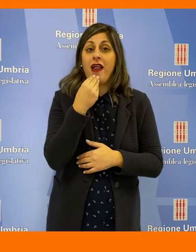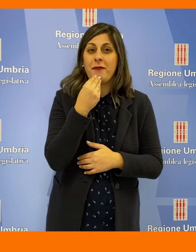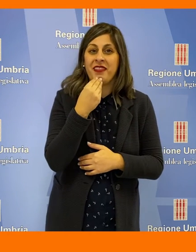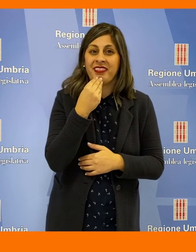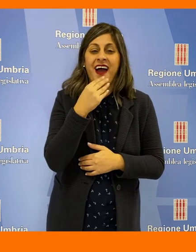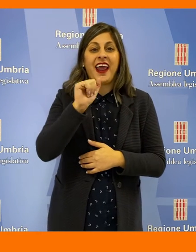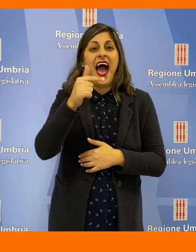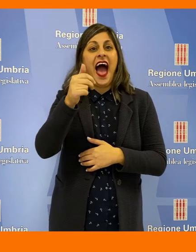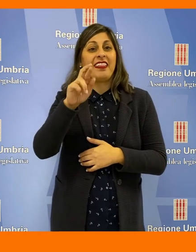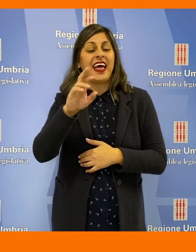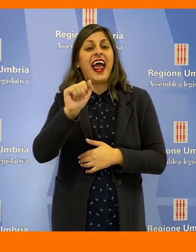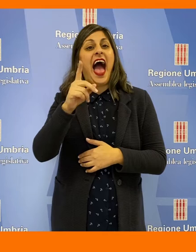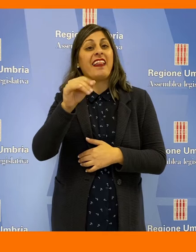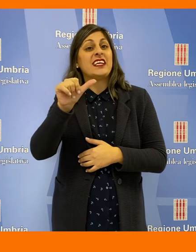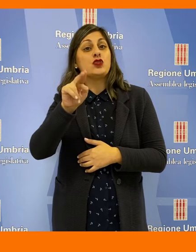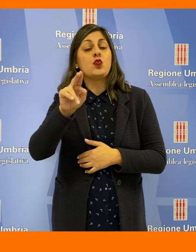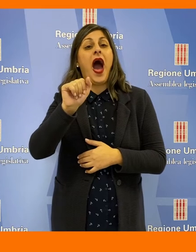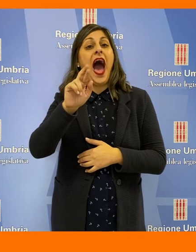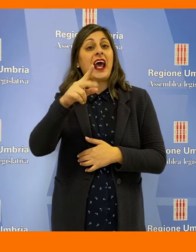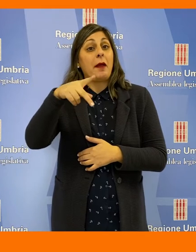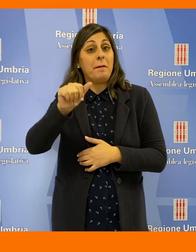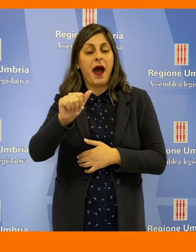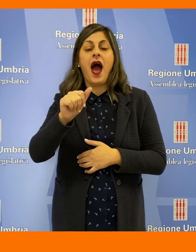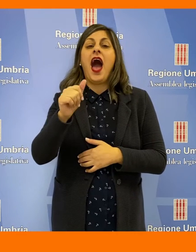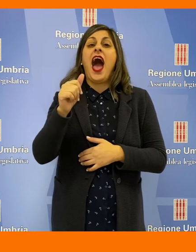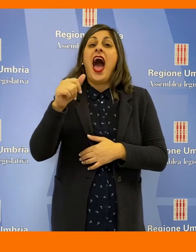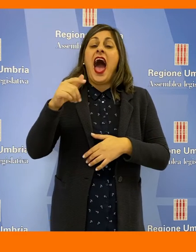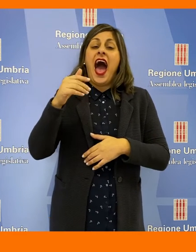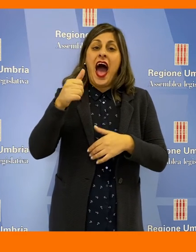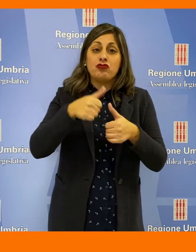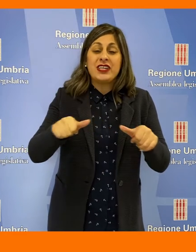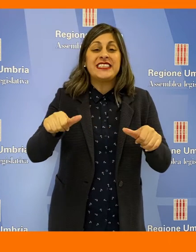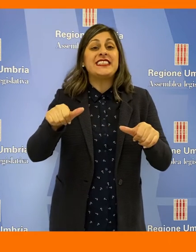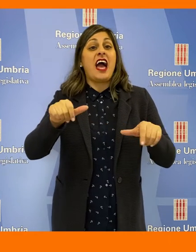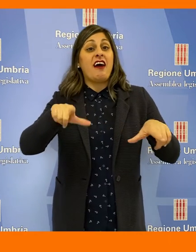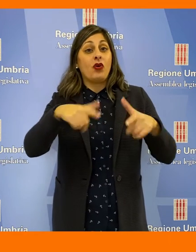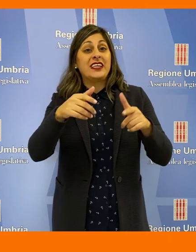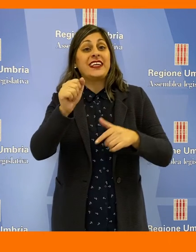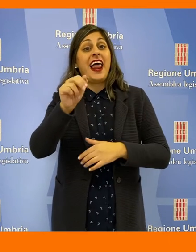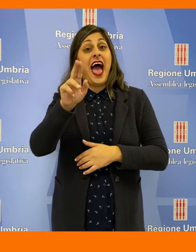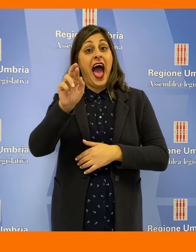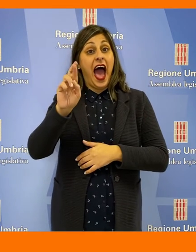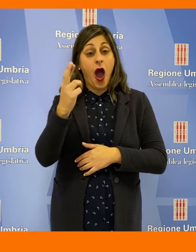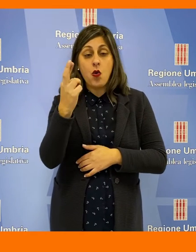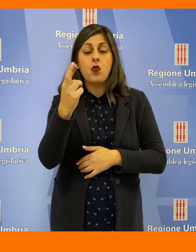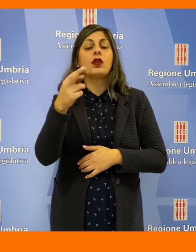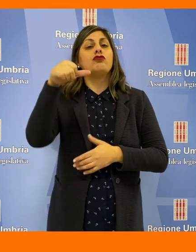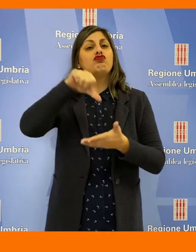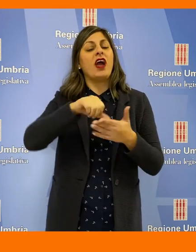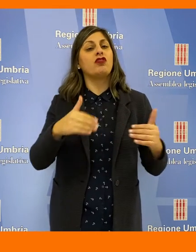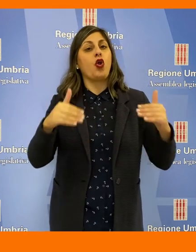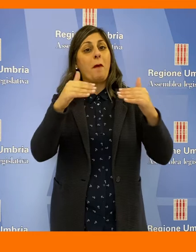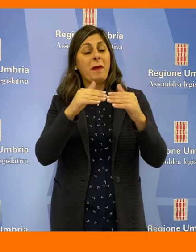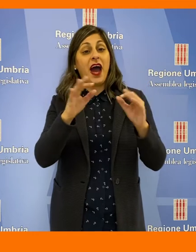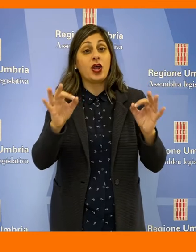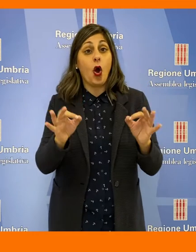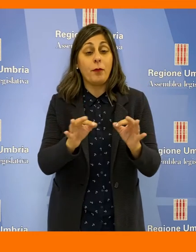Parco Tecnologico Alimentare, ATER, Adisu, ARPA, Agenzia Forestale, AUR, Centro di Pari